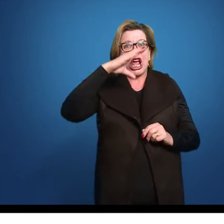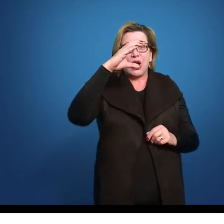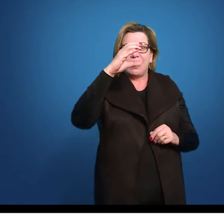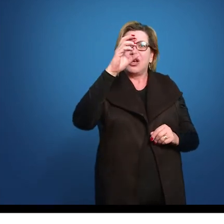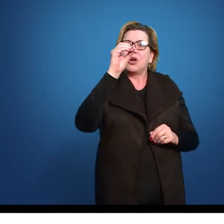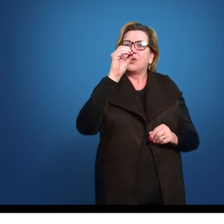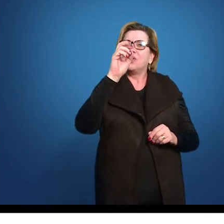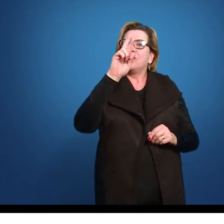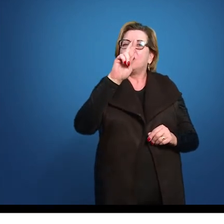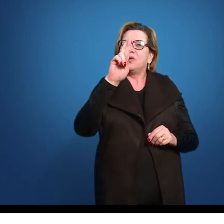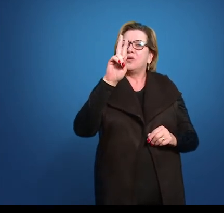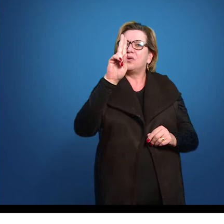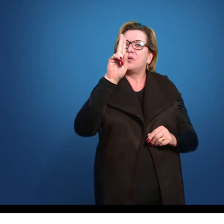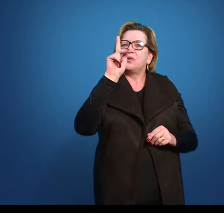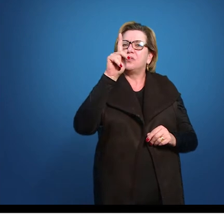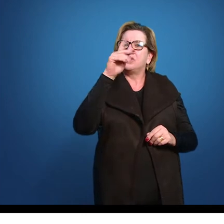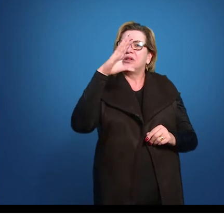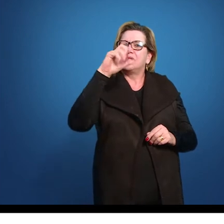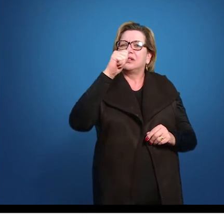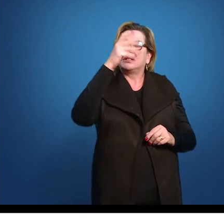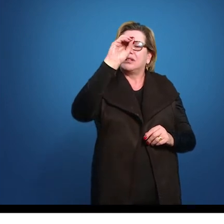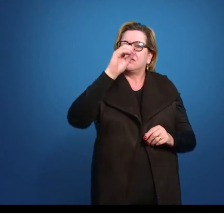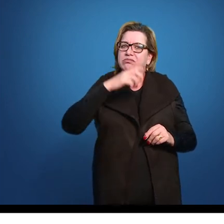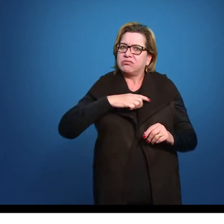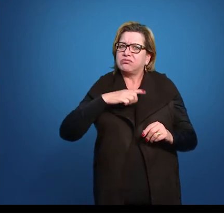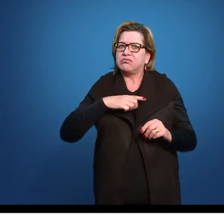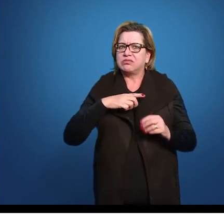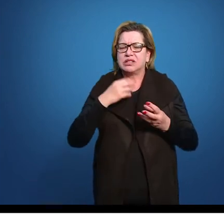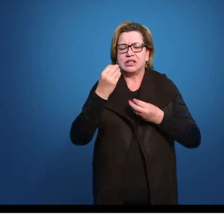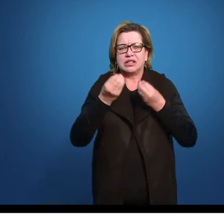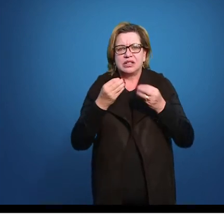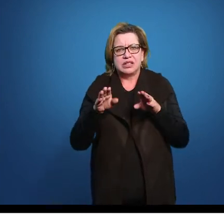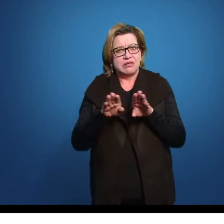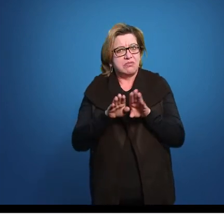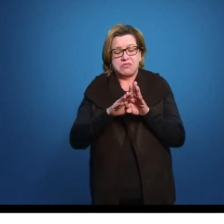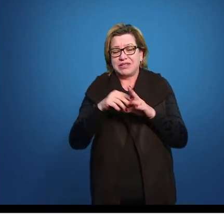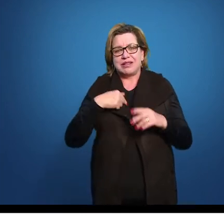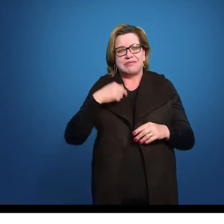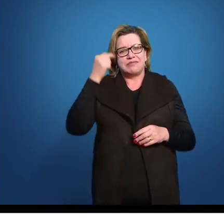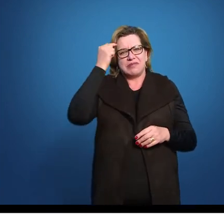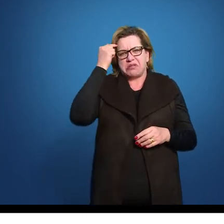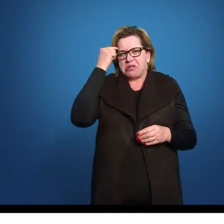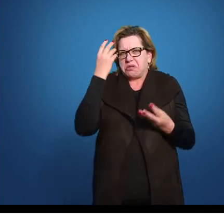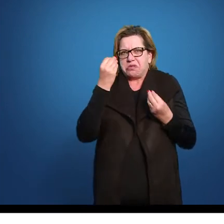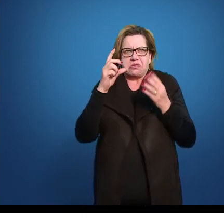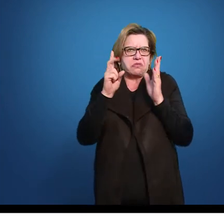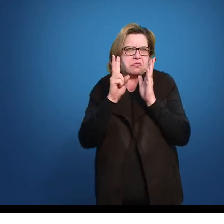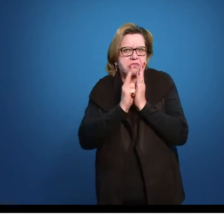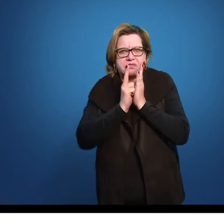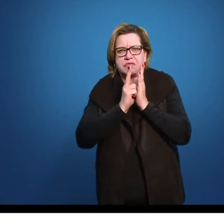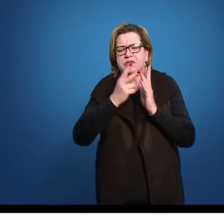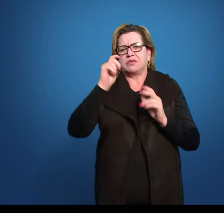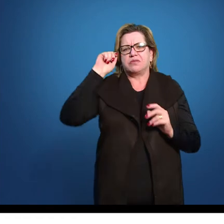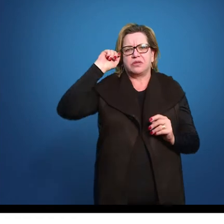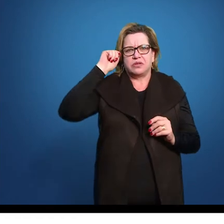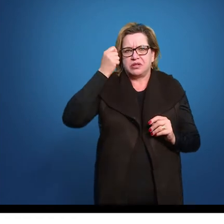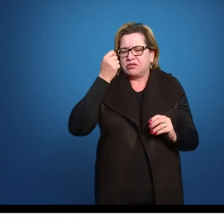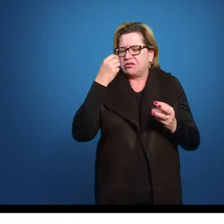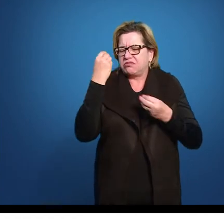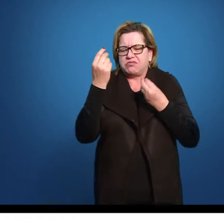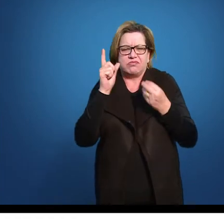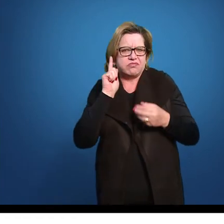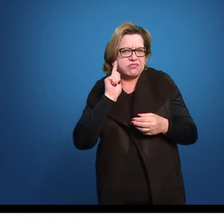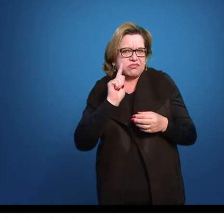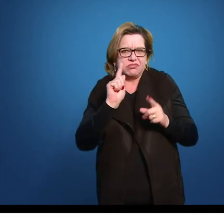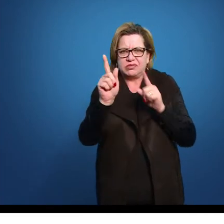grande desigualdade social Muito embora ele não esteja pensando Muito na questão Do negro Do indígena Do mulato Como